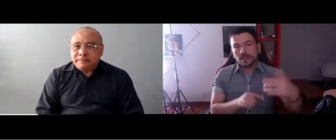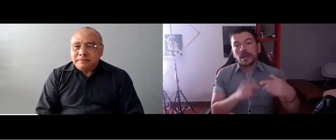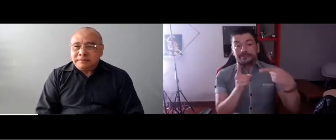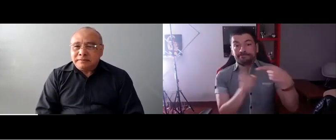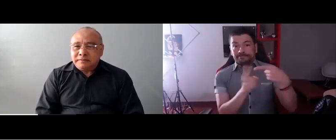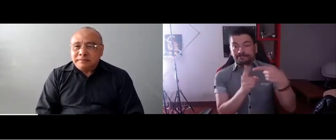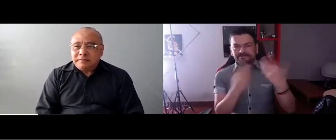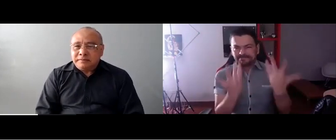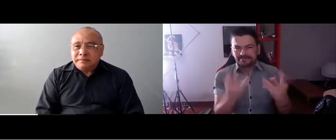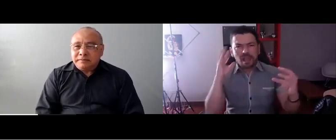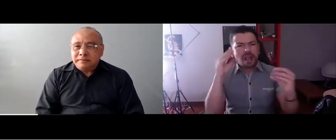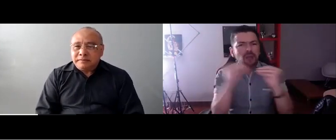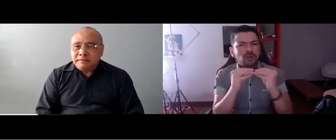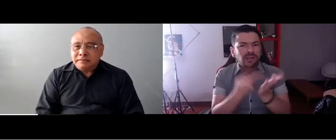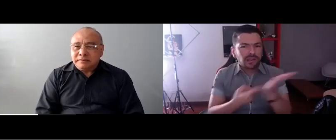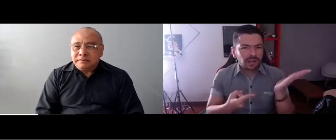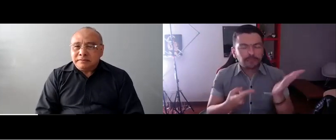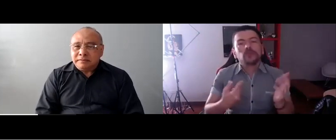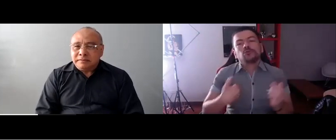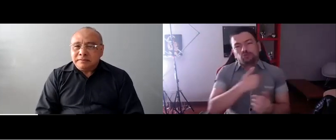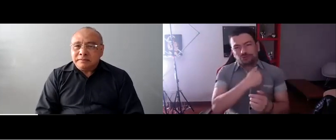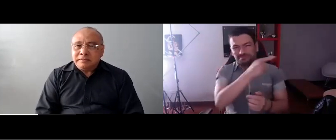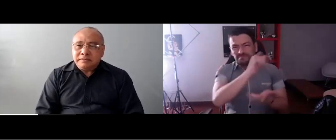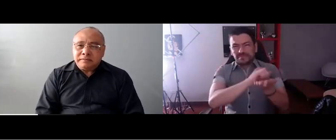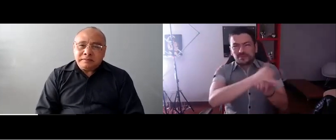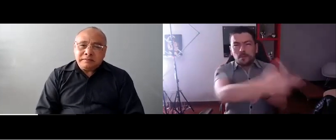Queremos comentarles acerca de los acuerdos a los que llegamos a la reunión de ayer.